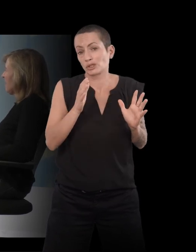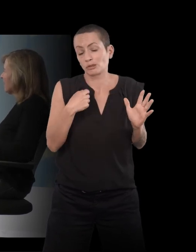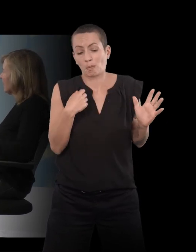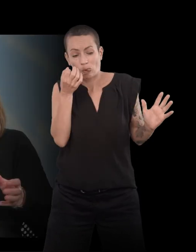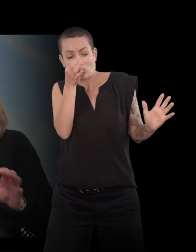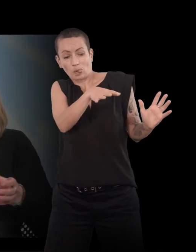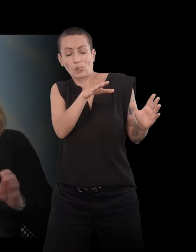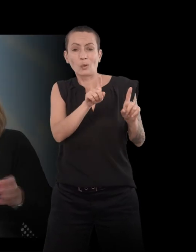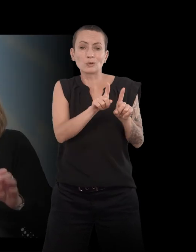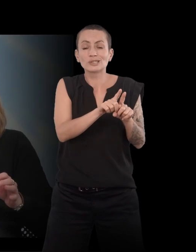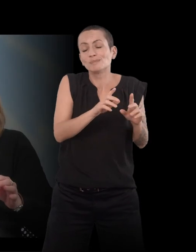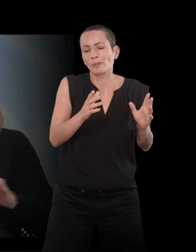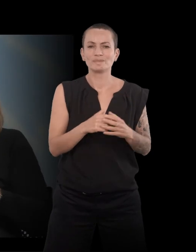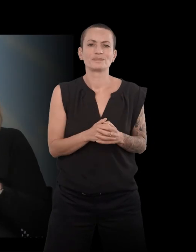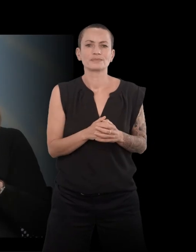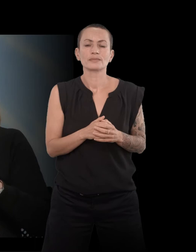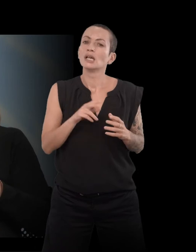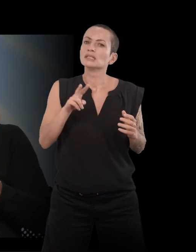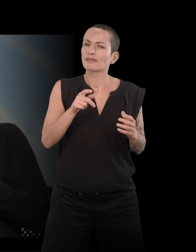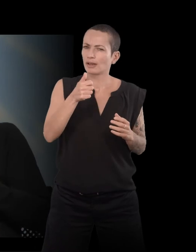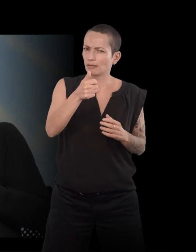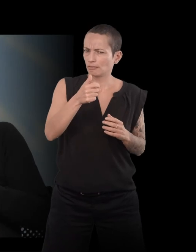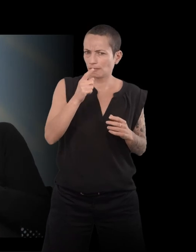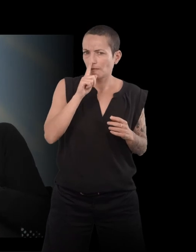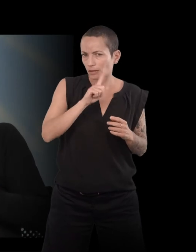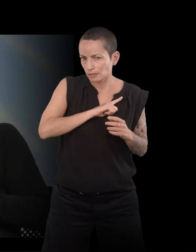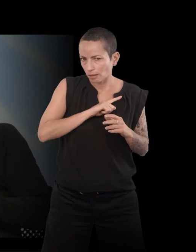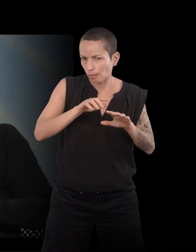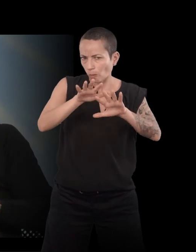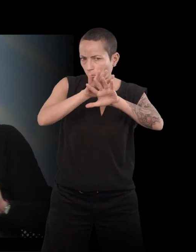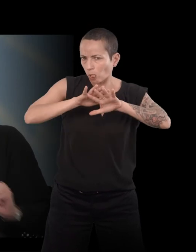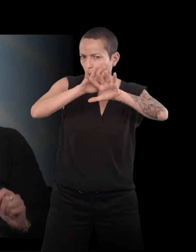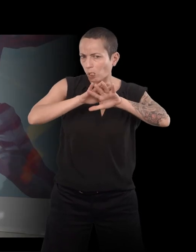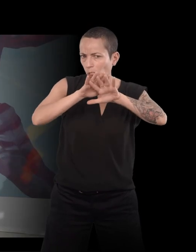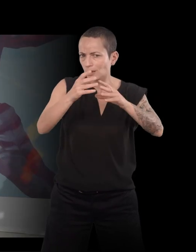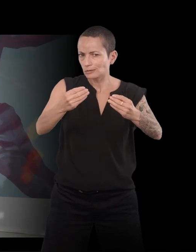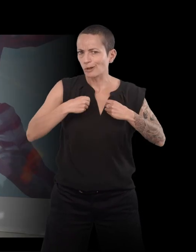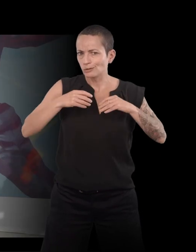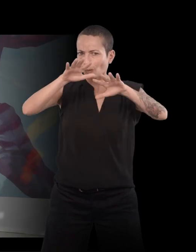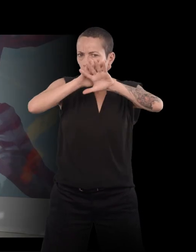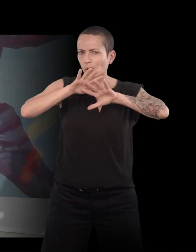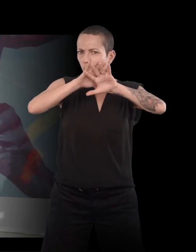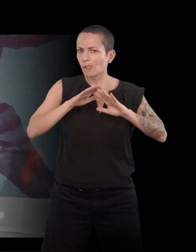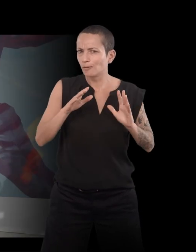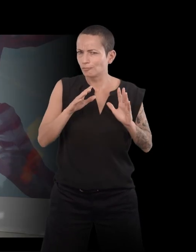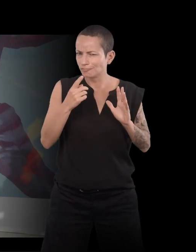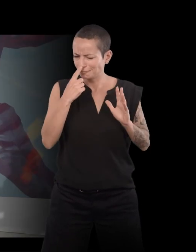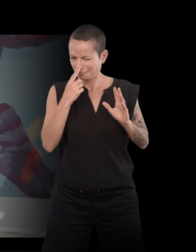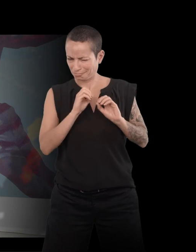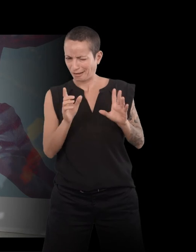C'est vrai que la confusion, du coup... Enfin, en fait, vous brouillez les pistes un peu quand même. C'est pas forcément clair, non ?